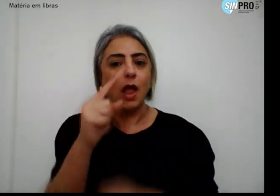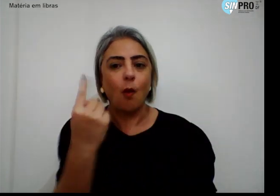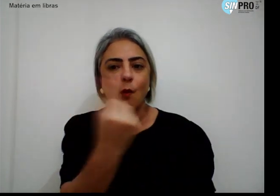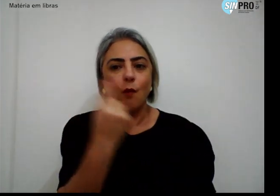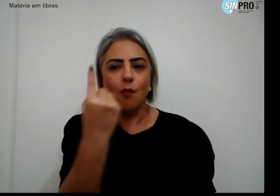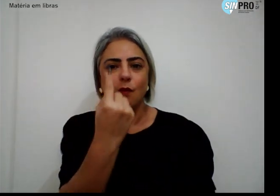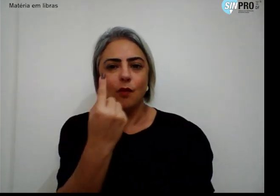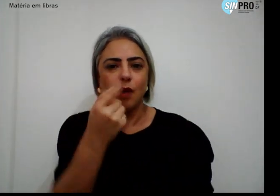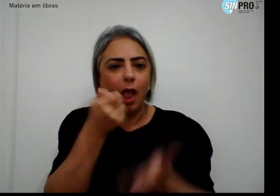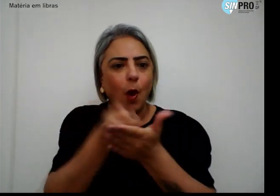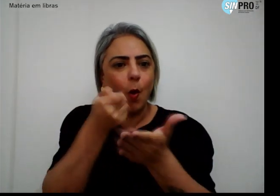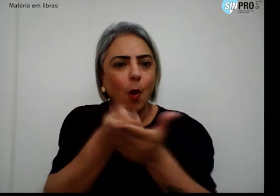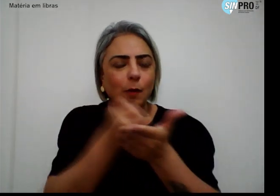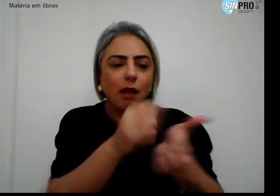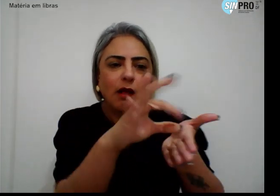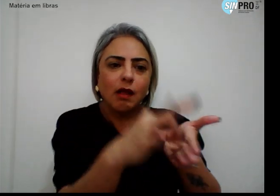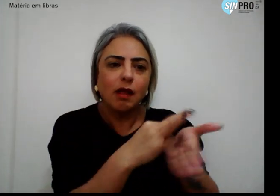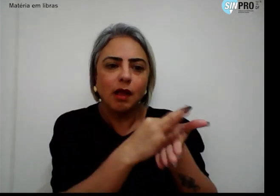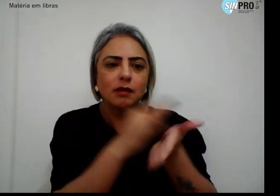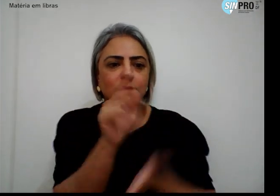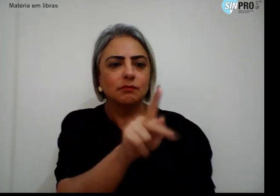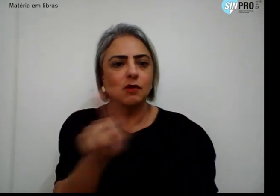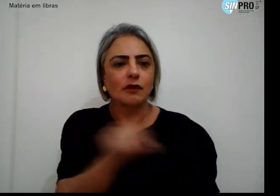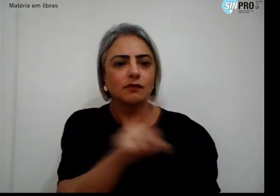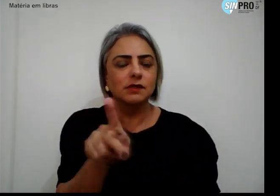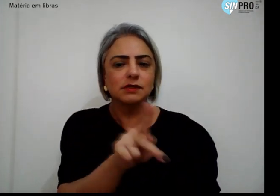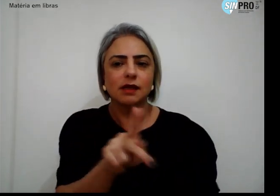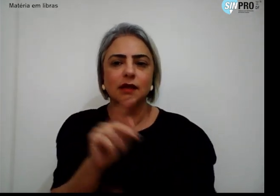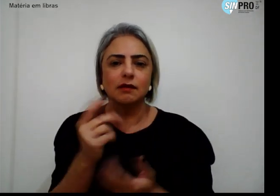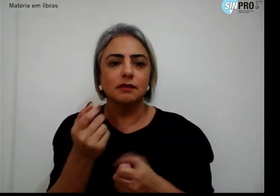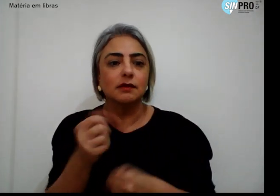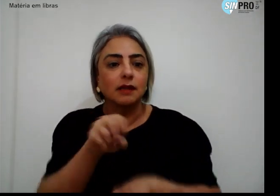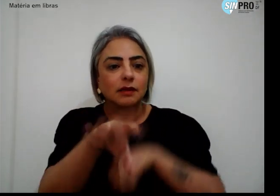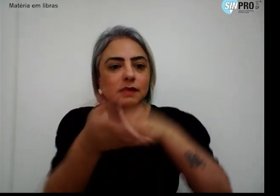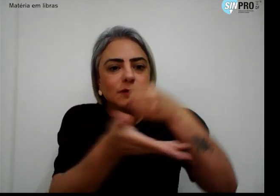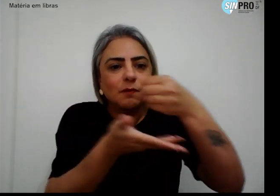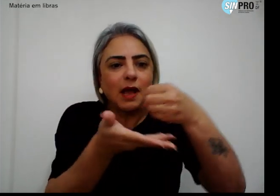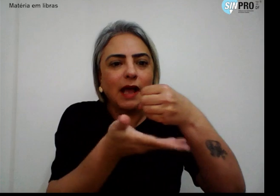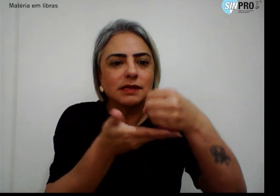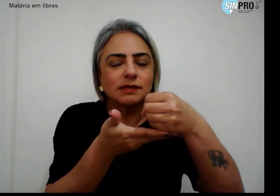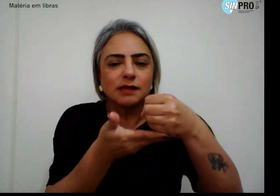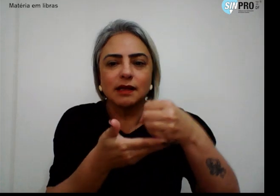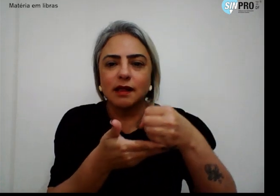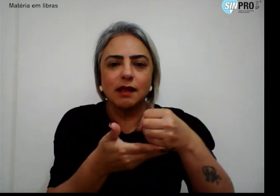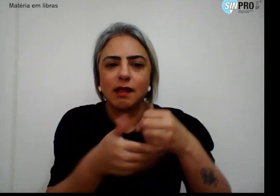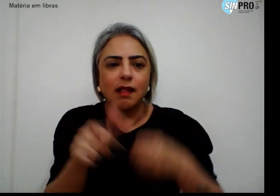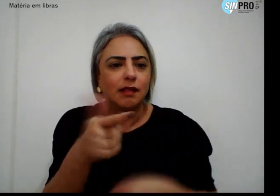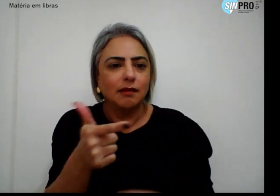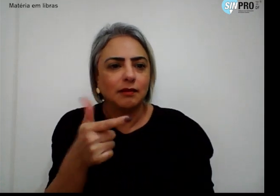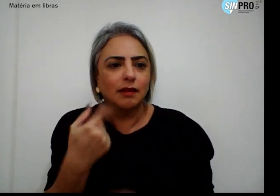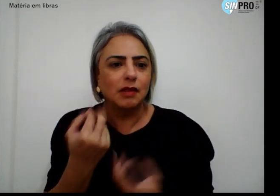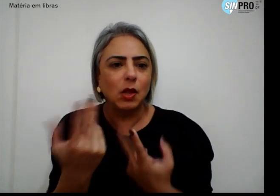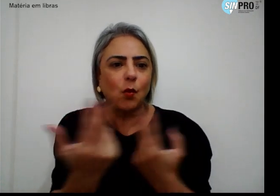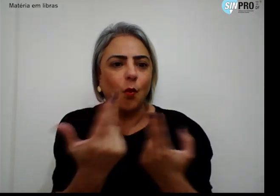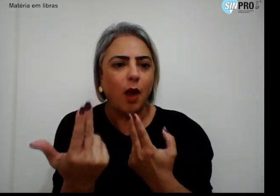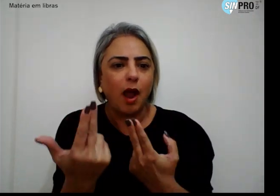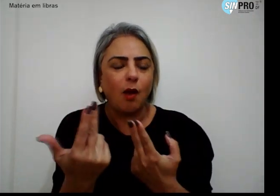a exigir registro de docentes da Educação Básica. Não se vislumbra semelhante exigência